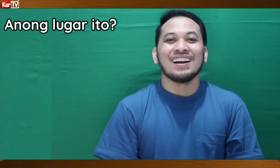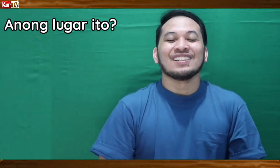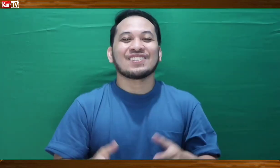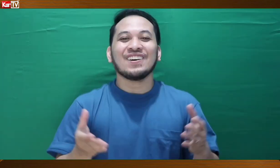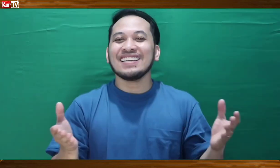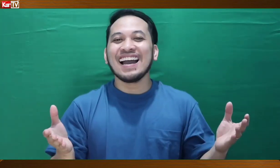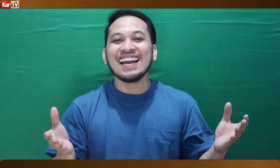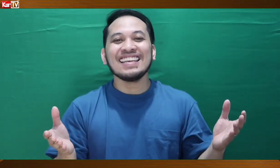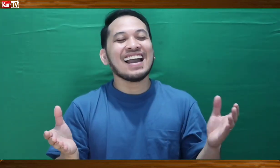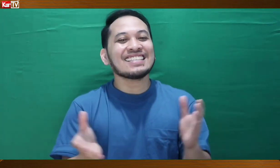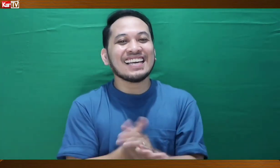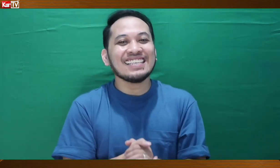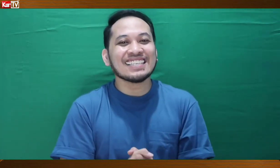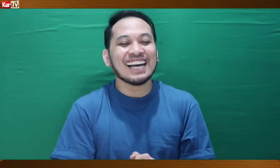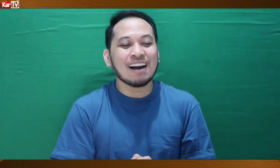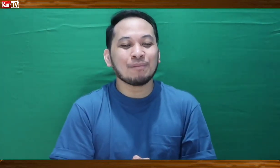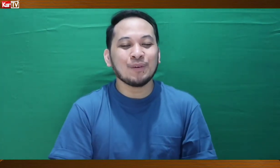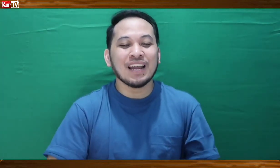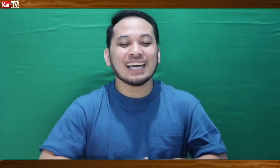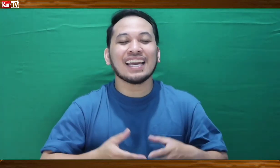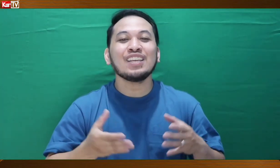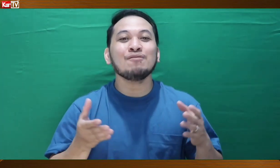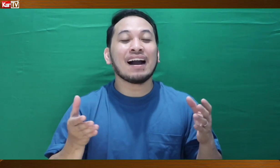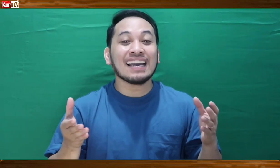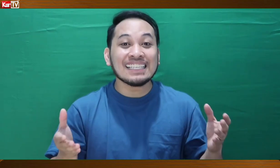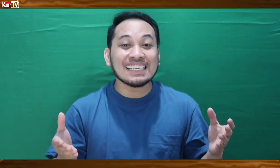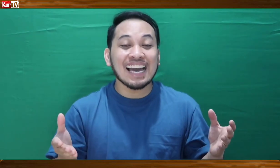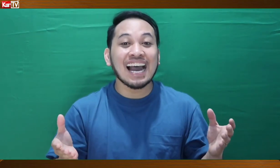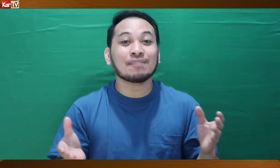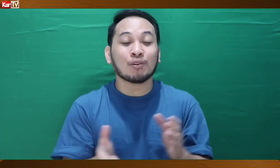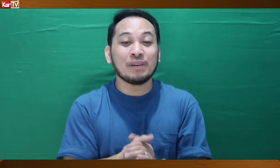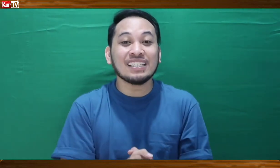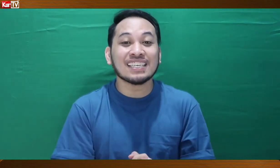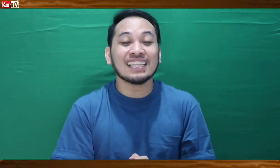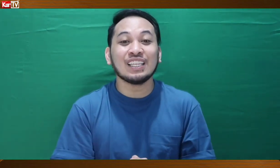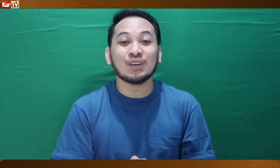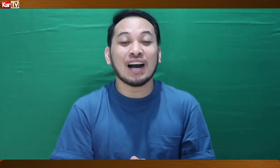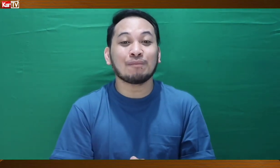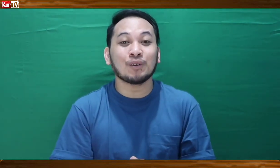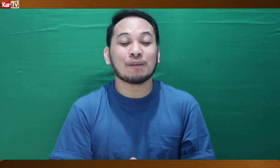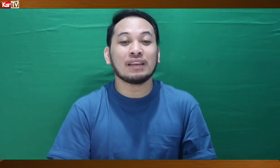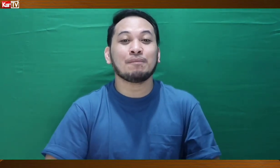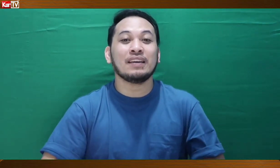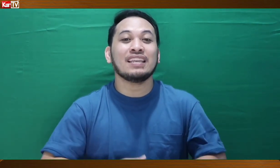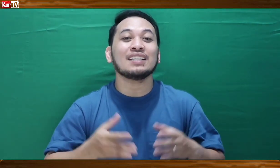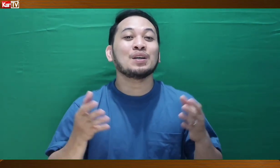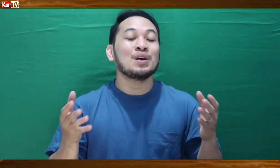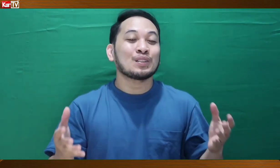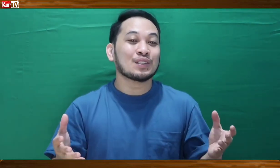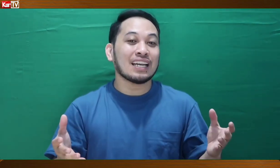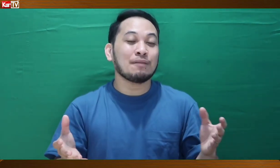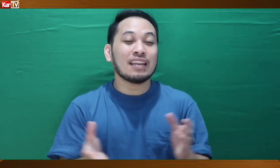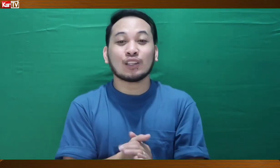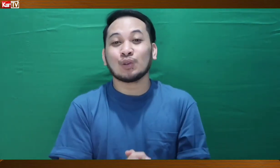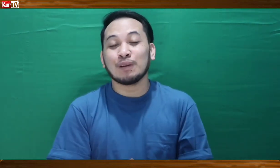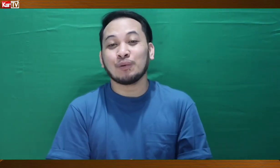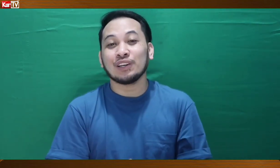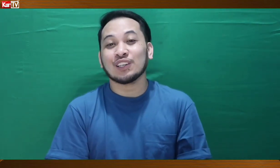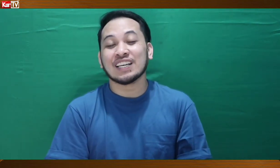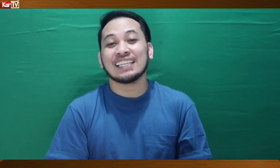So ayan, naisenyas na nga po natin yung mga isla at probinsya dito nga po sa Pilipinas. So sana may nagtunan po kayo sa